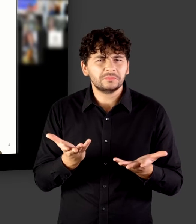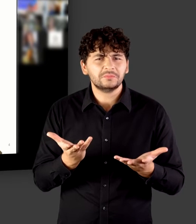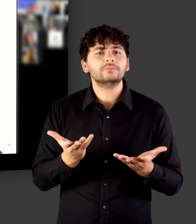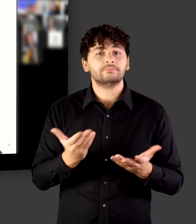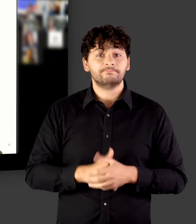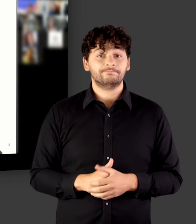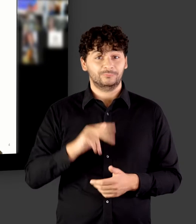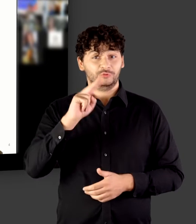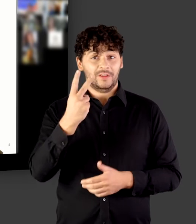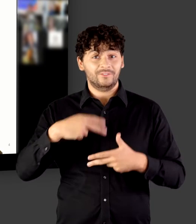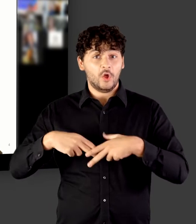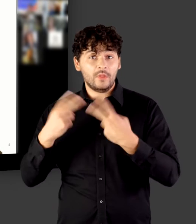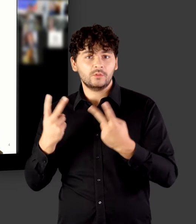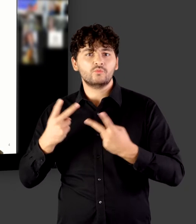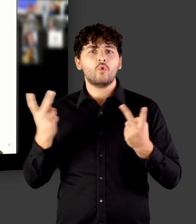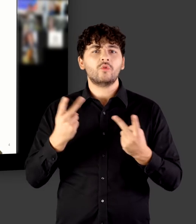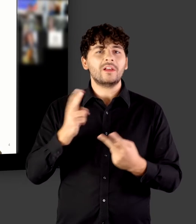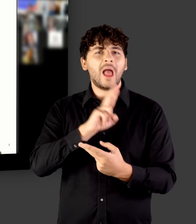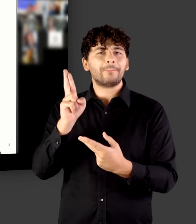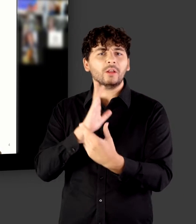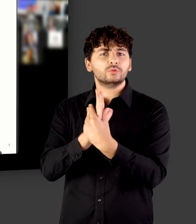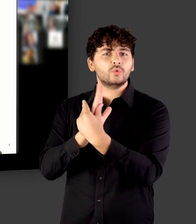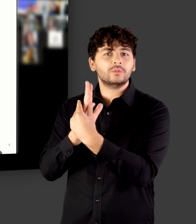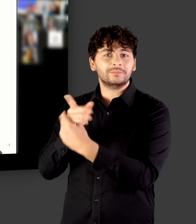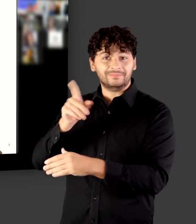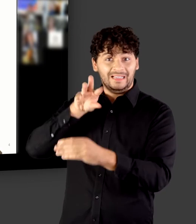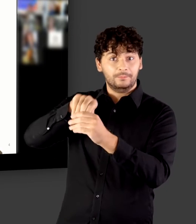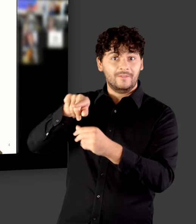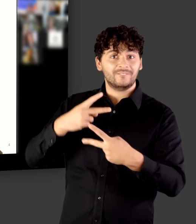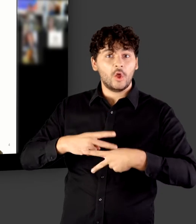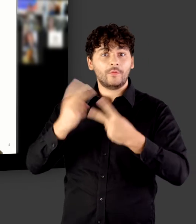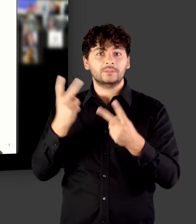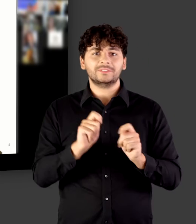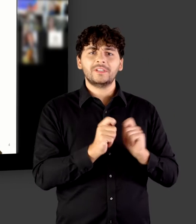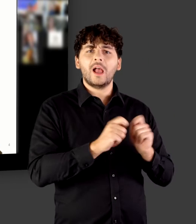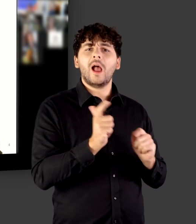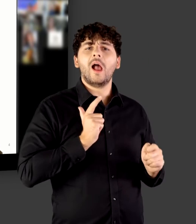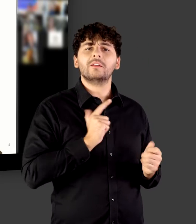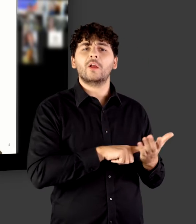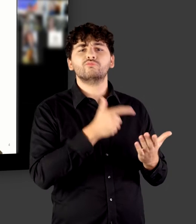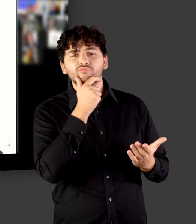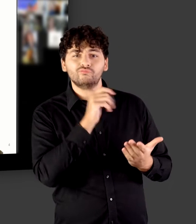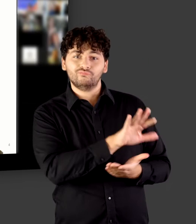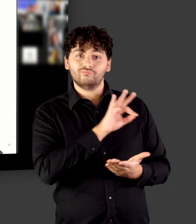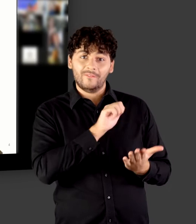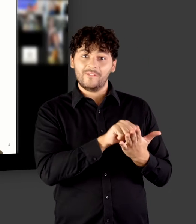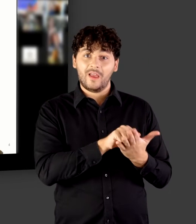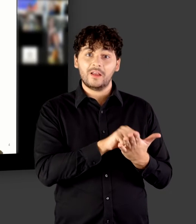Repositorium ermöglicht es, die Erstveröffentlichung eben in einer Zeitschrift der eigenen Wahl zu publizieren, unter anderem dann eben auch in